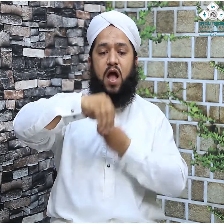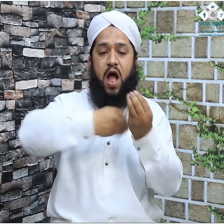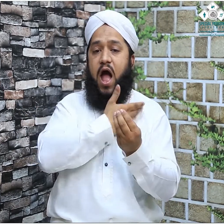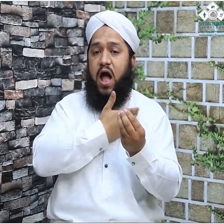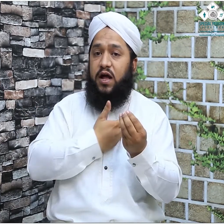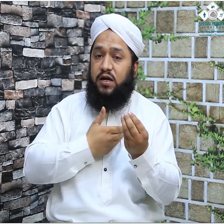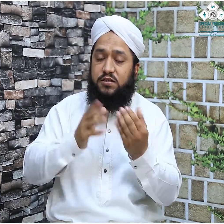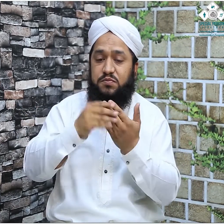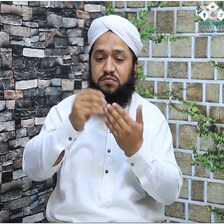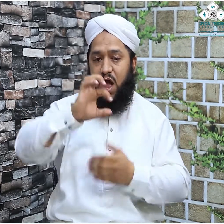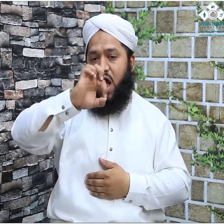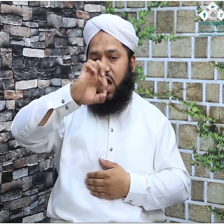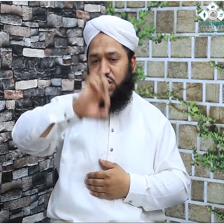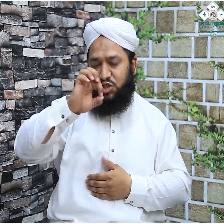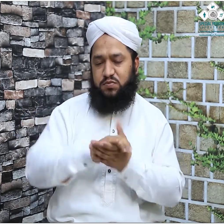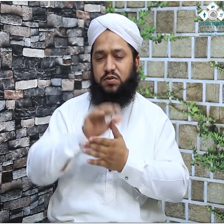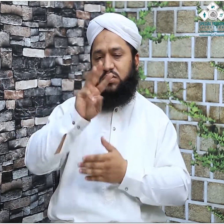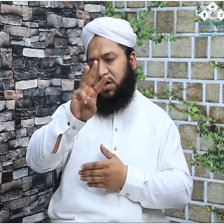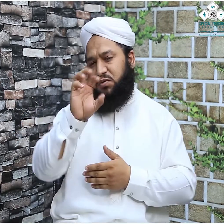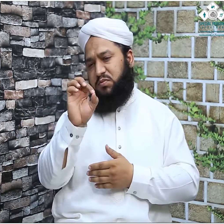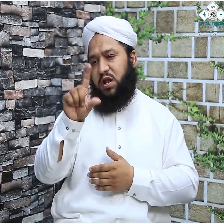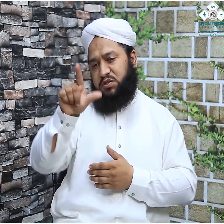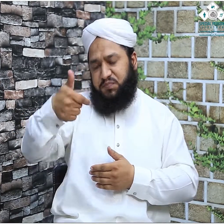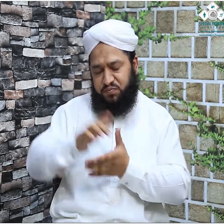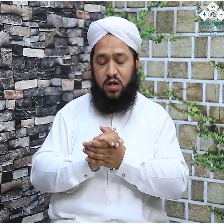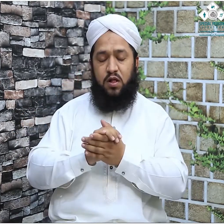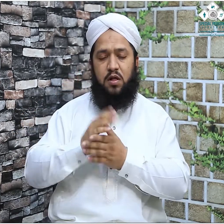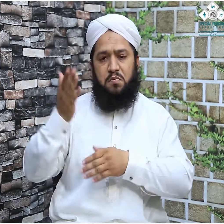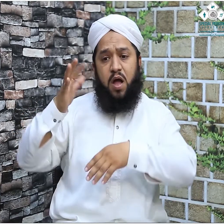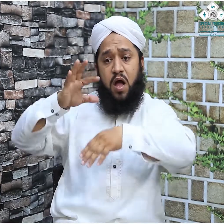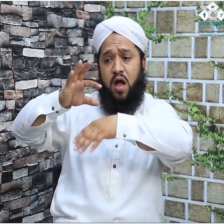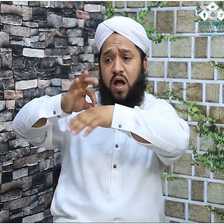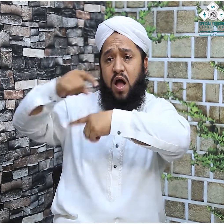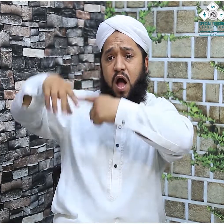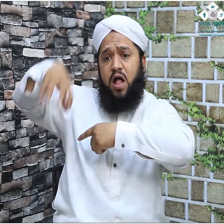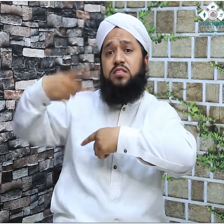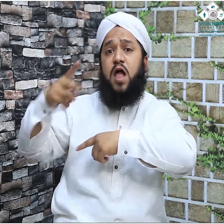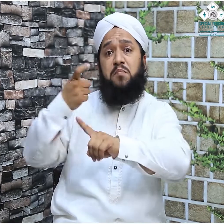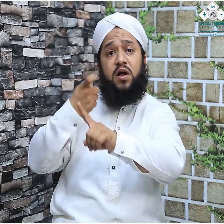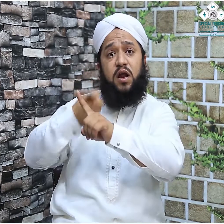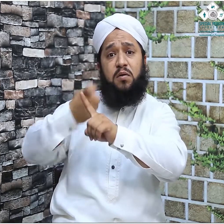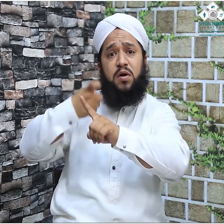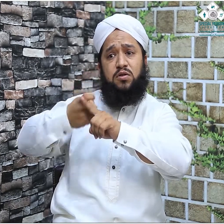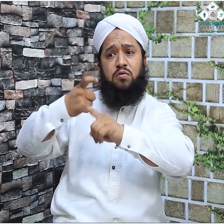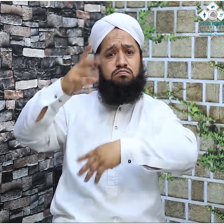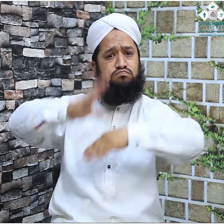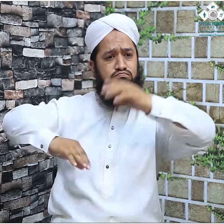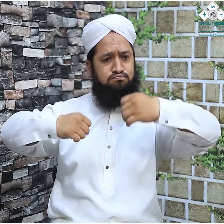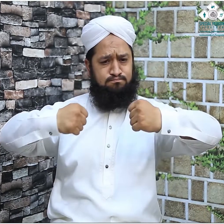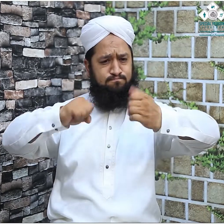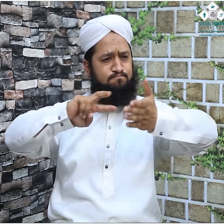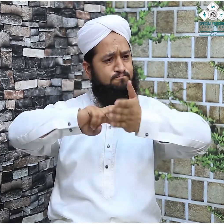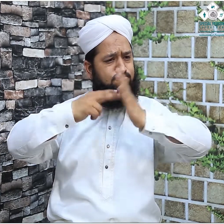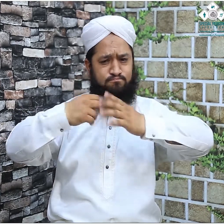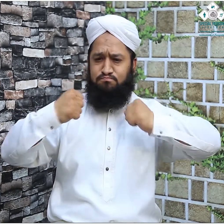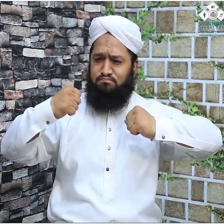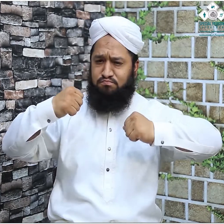اور یہ فتنہ تقریباً تھری ہنڈرن سکسٹی سکس سنہ حجری سے کمزور پڑنا شروع ہوا اور ہوتے ہوتے